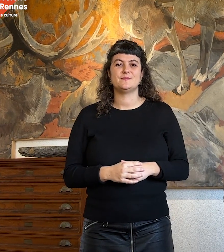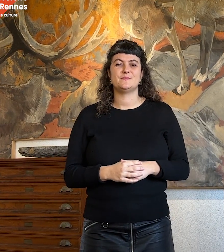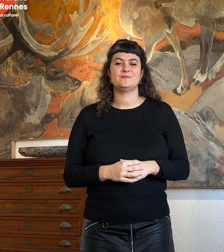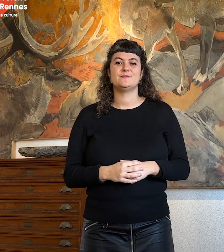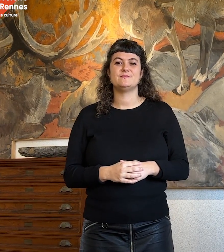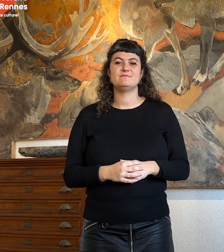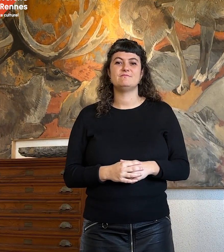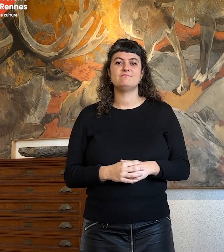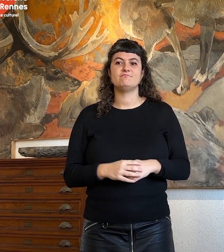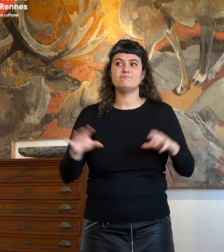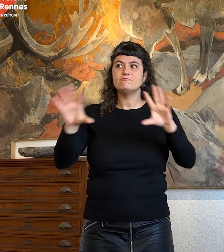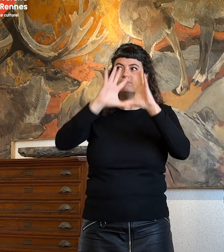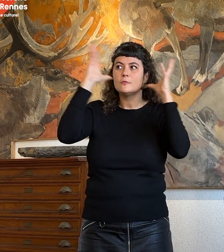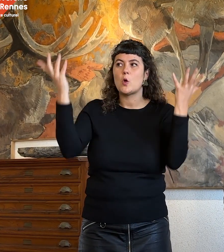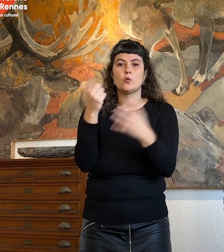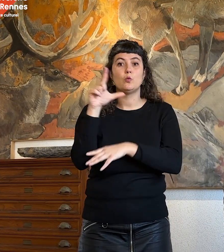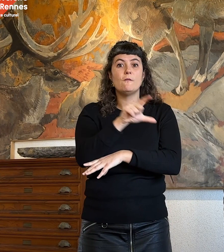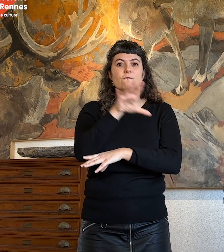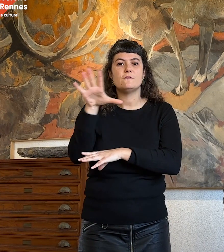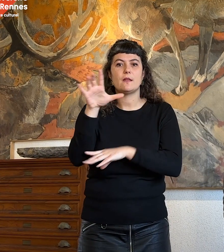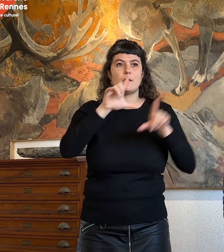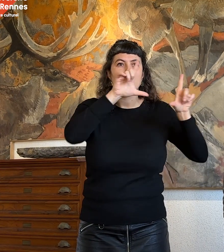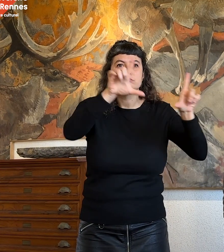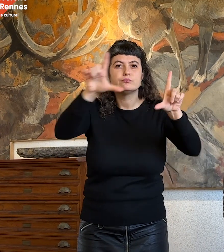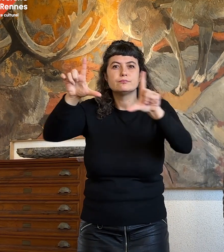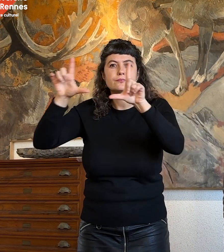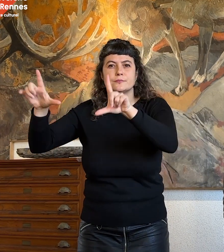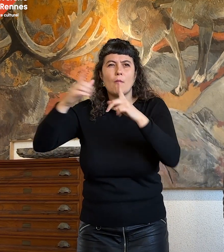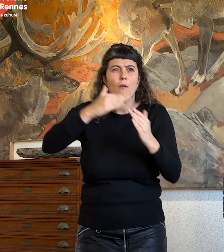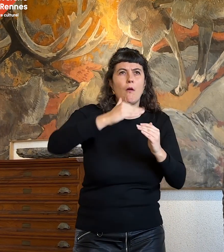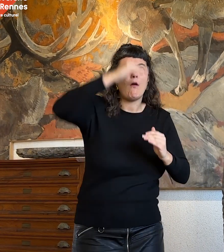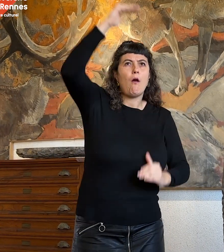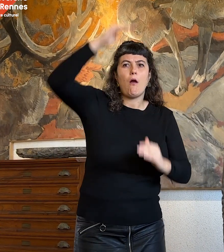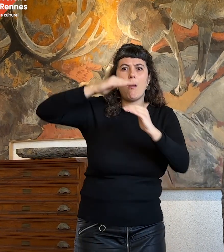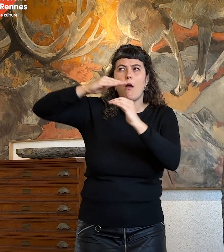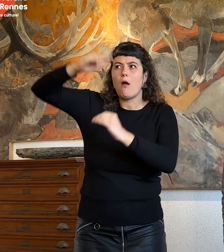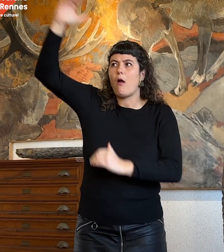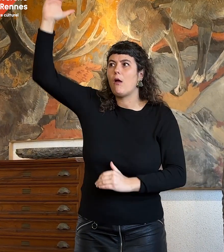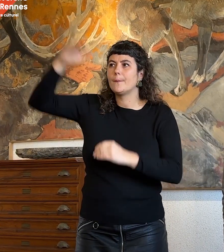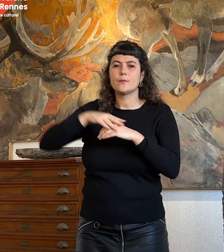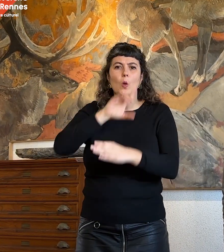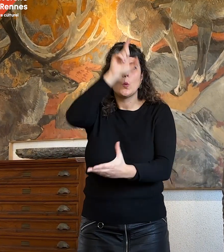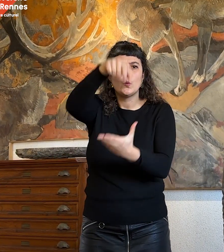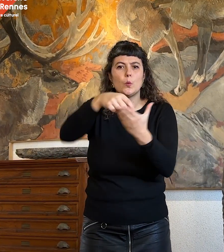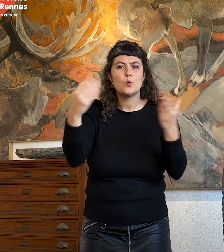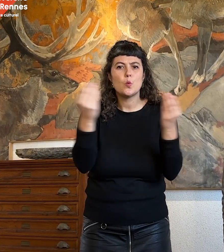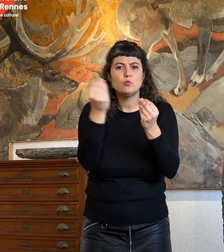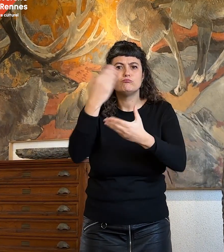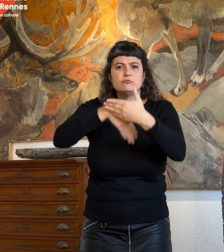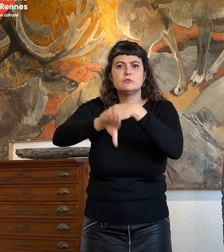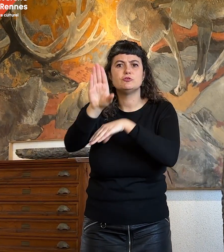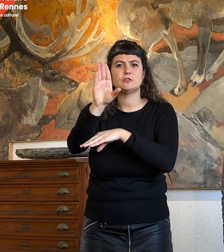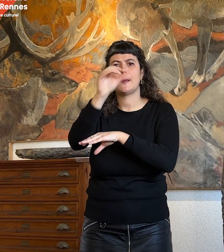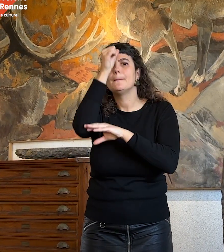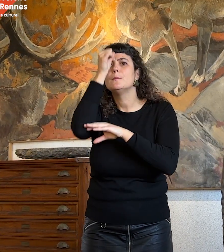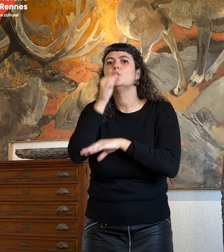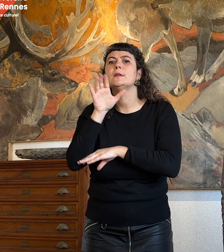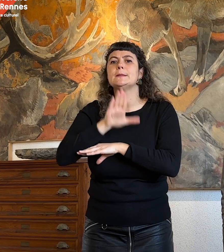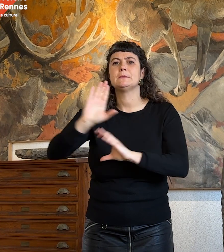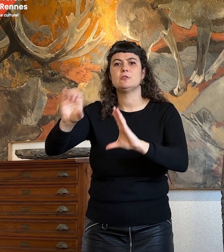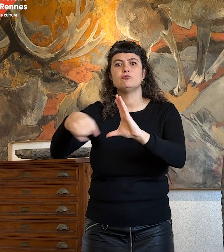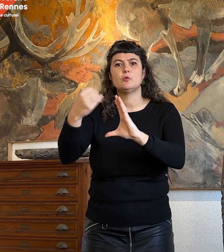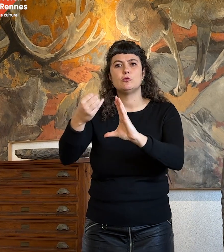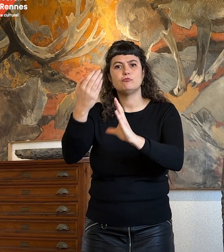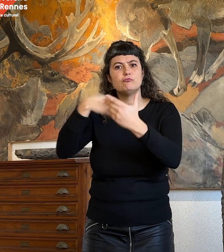Ces 25 toiles de grande taille ornent aujourd'hui les murs du musée de géologie de l'Université de Rennes.